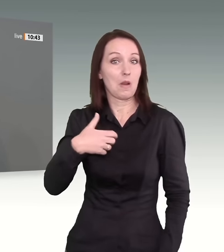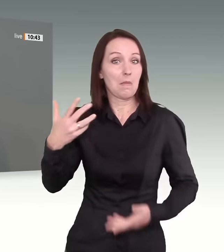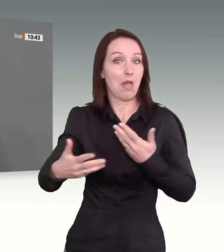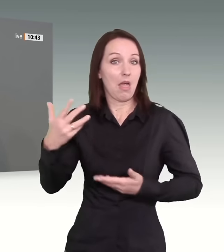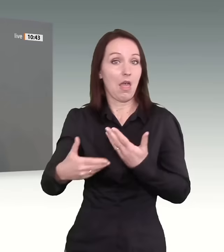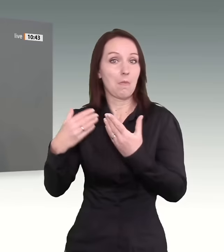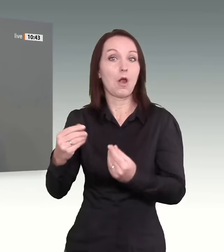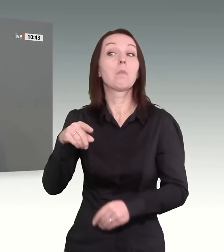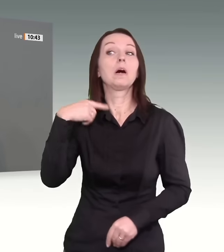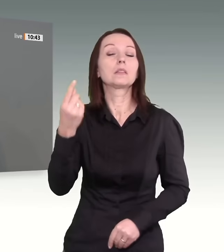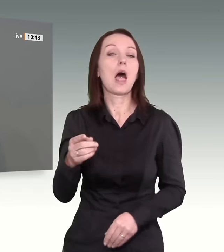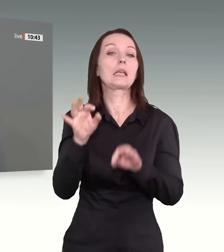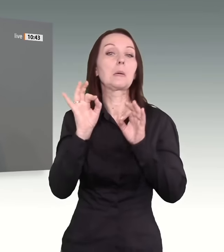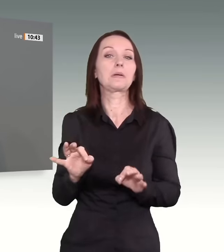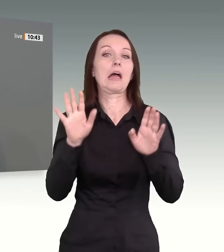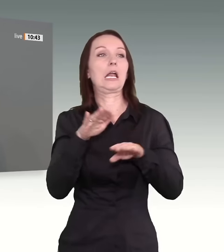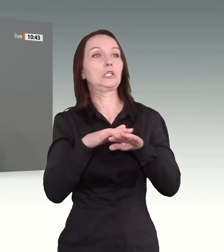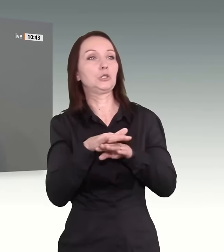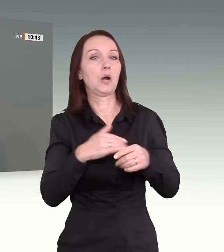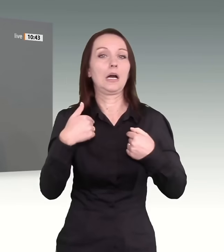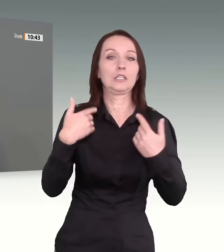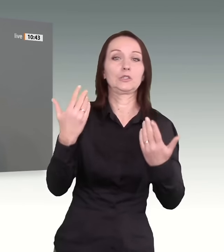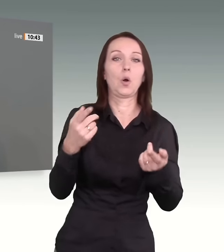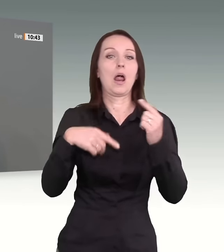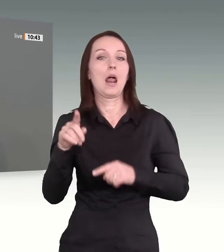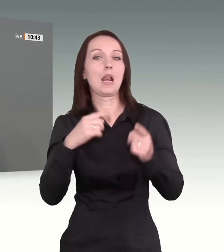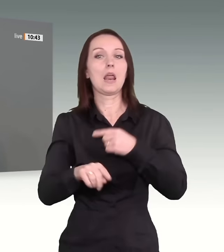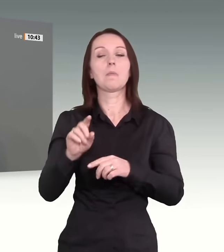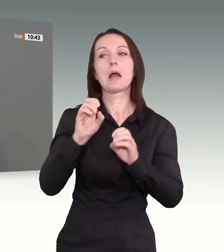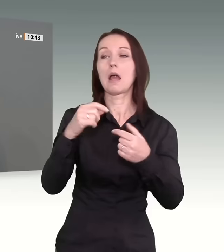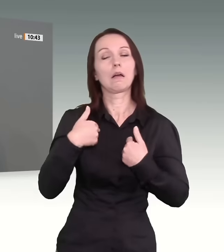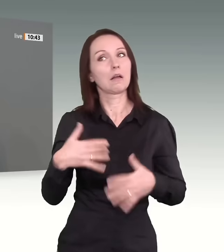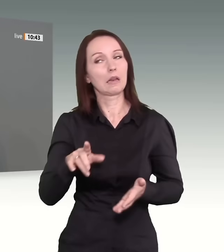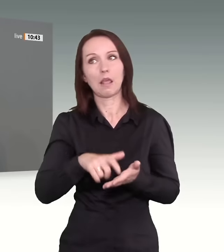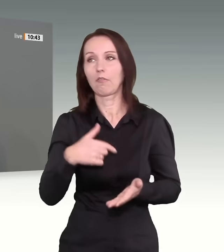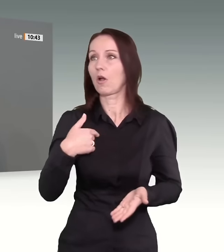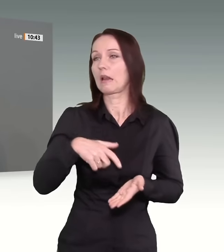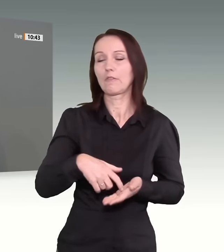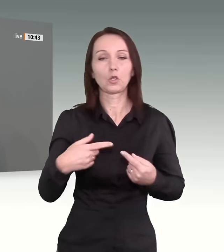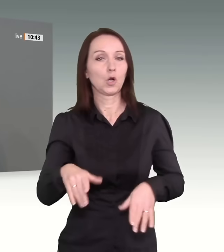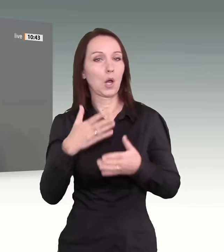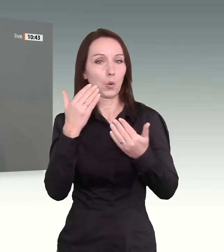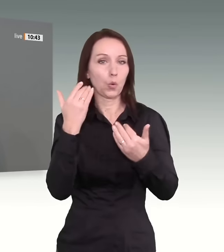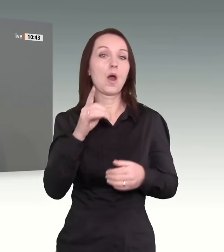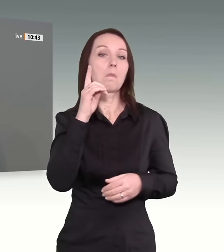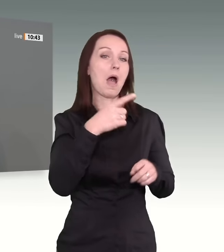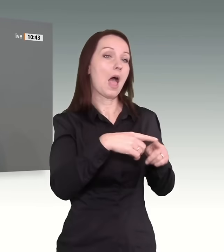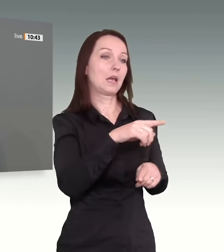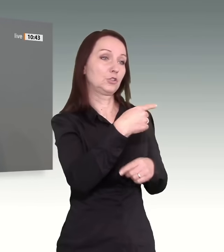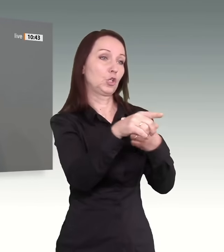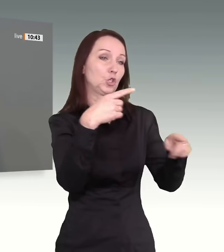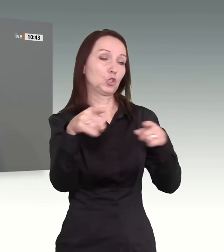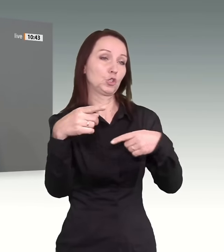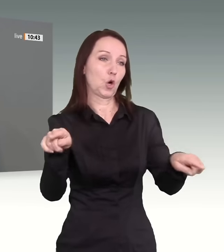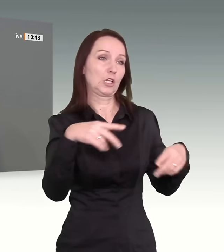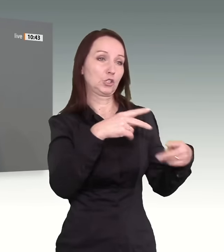plötzlich Entschuldigungen und in der eigenen Lebenssituation immer Erklärungen, warum man nichts dafür kann. Aber alle anderen sind selber schuld